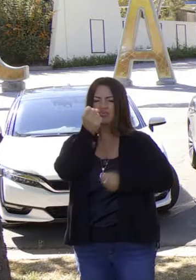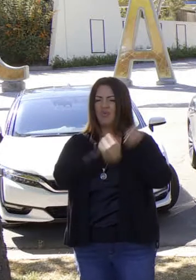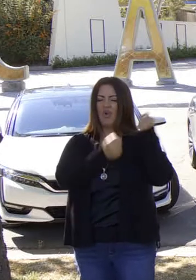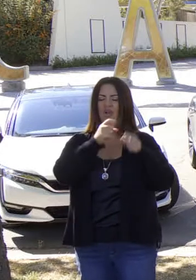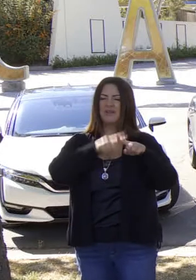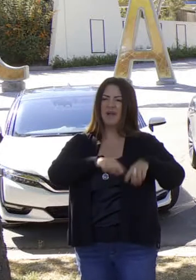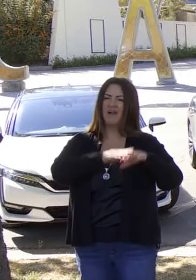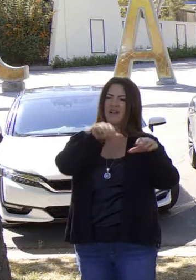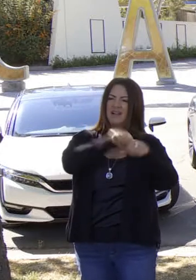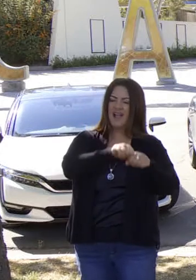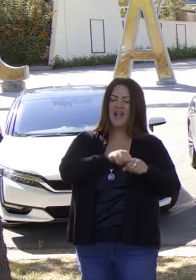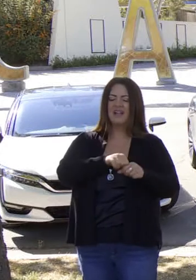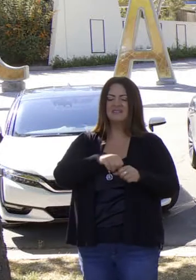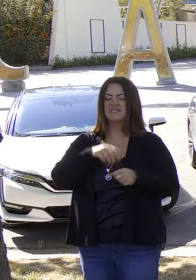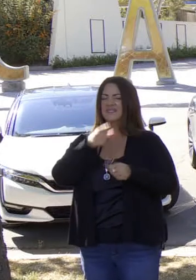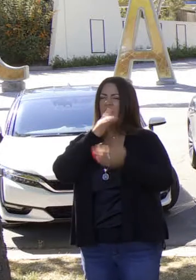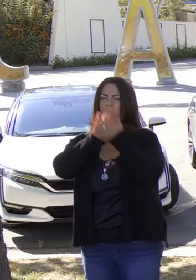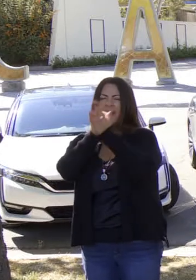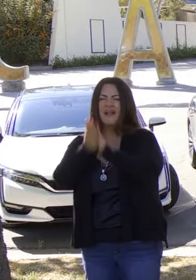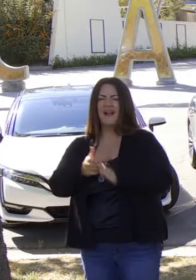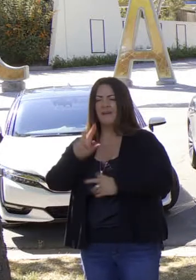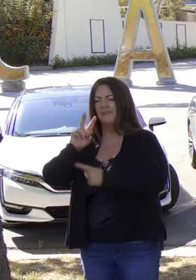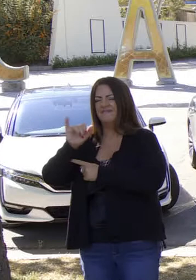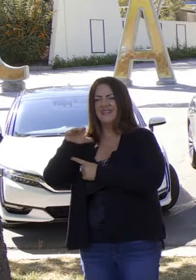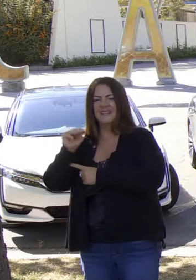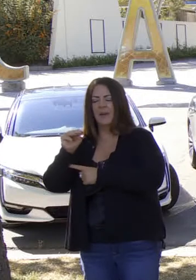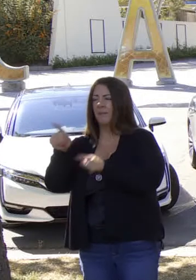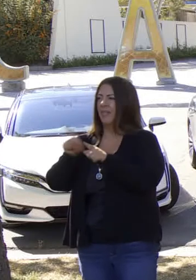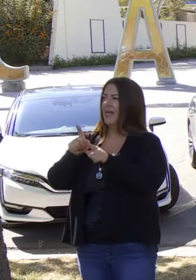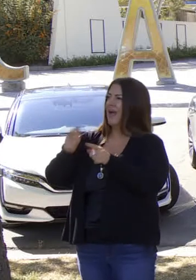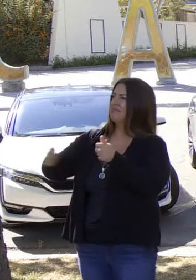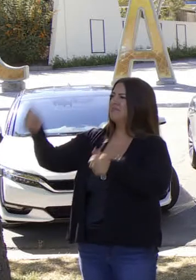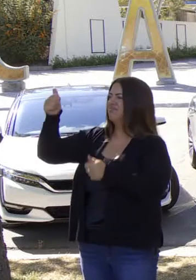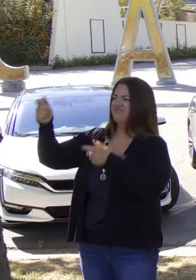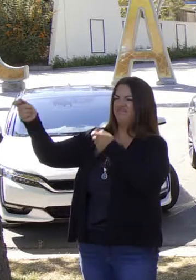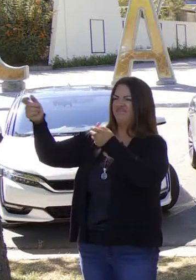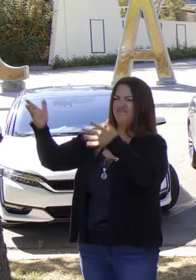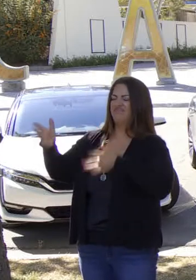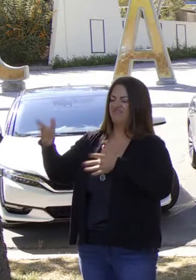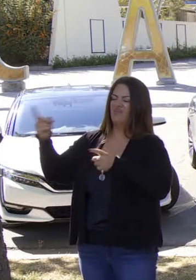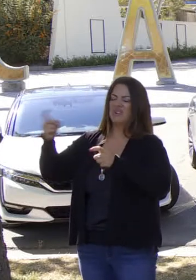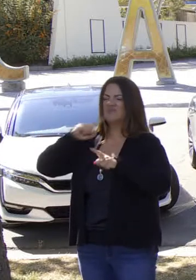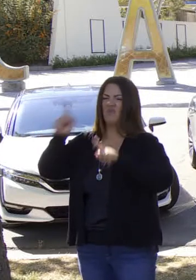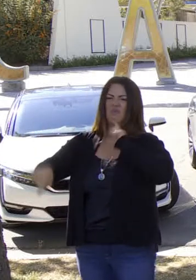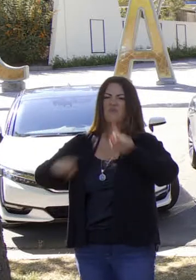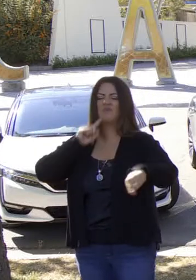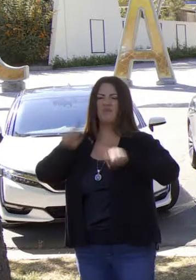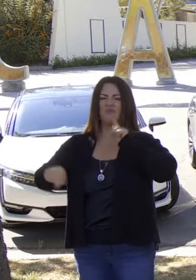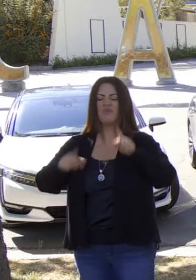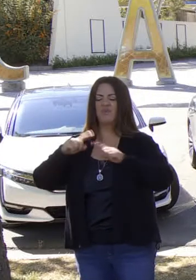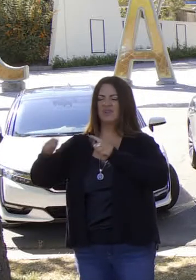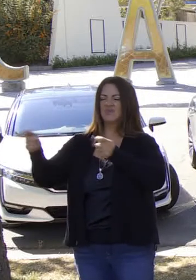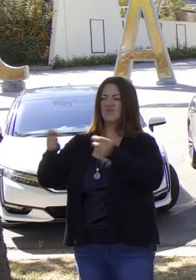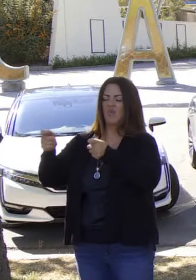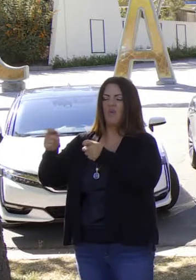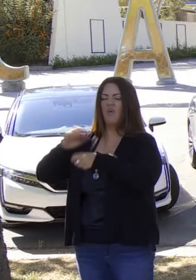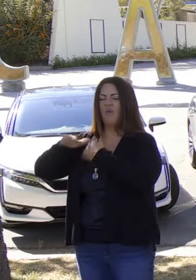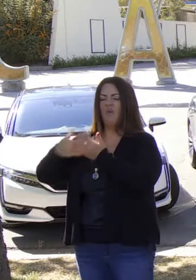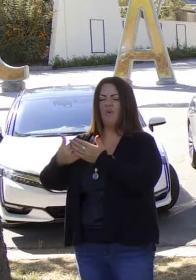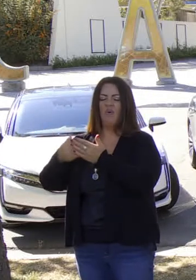Ya no seamos víctimas de dictadores geopolíticos que manipulan las cadenas de